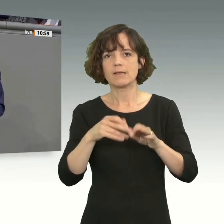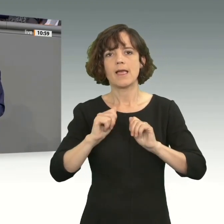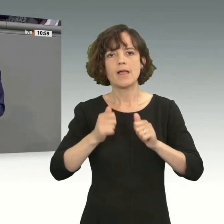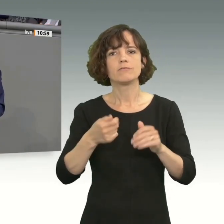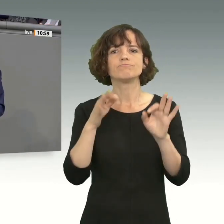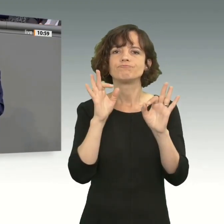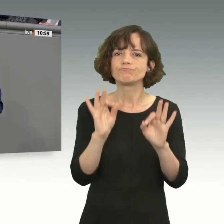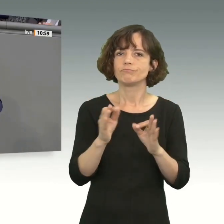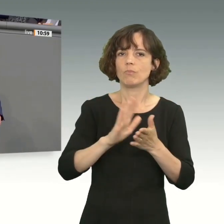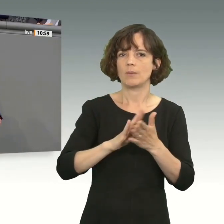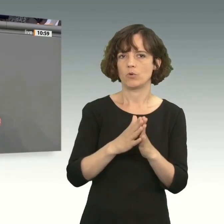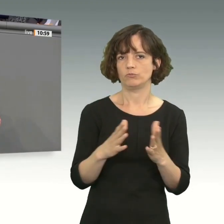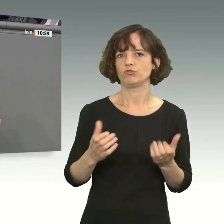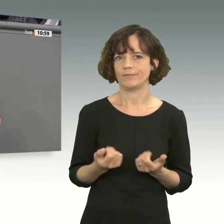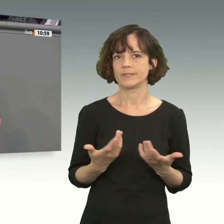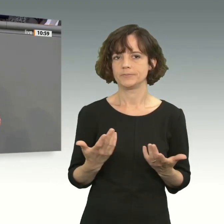vernünftiges Abkommen zu machen.